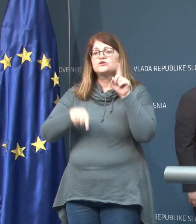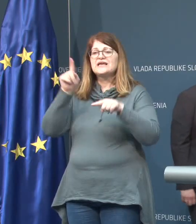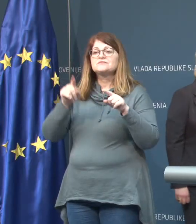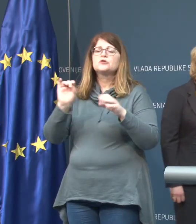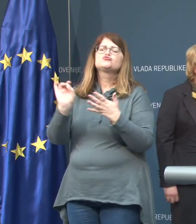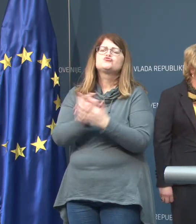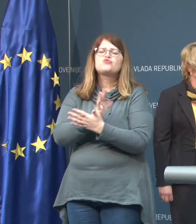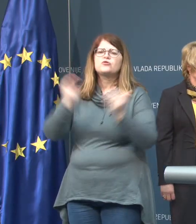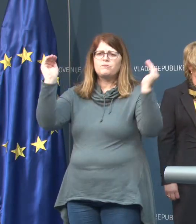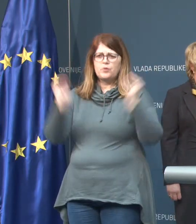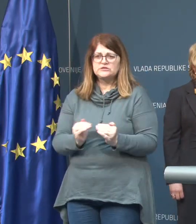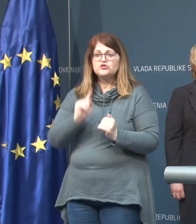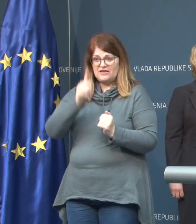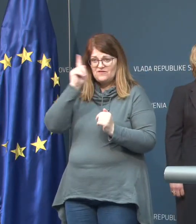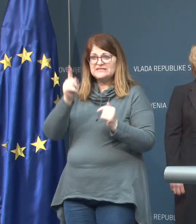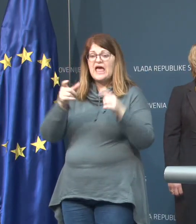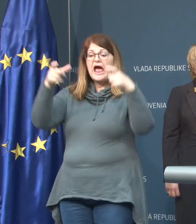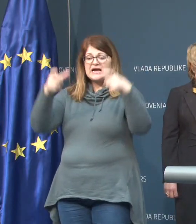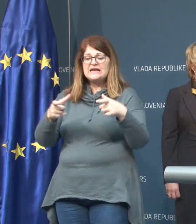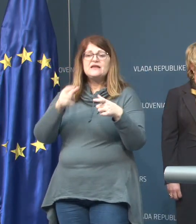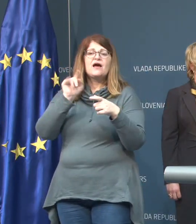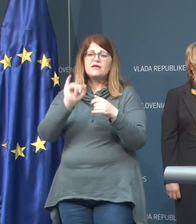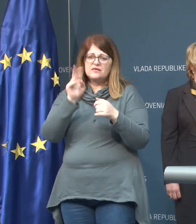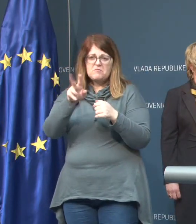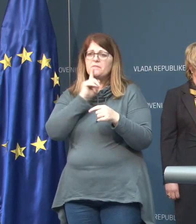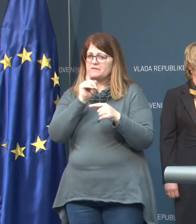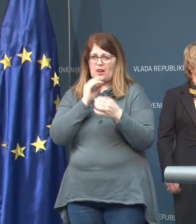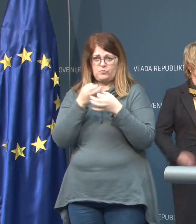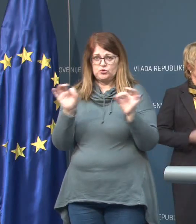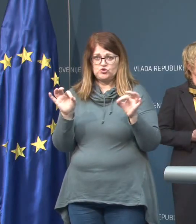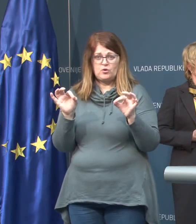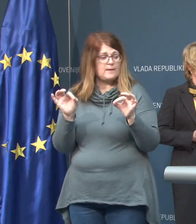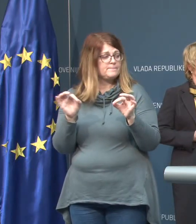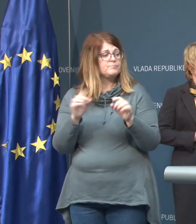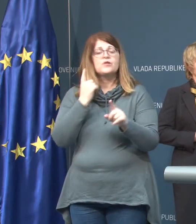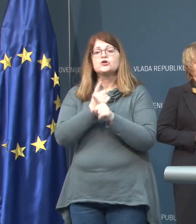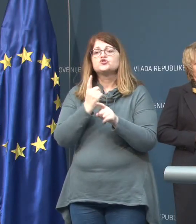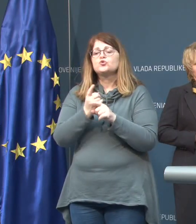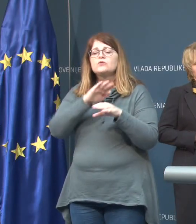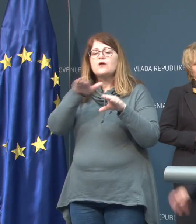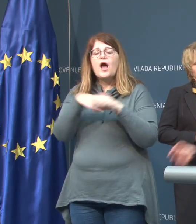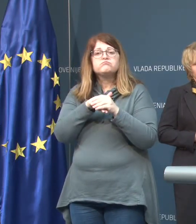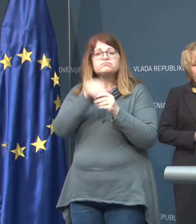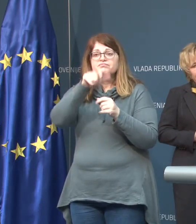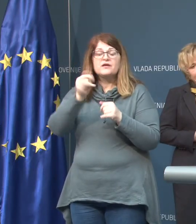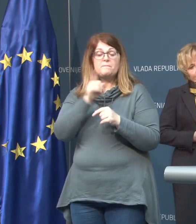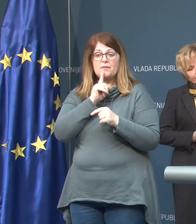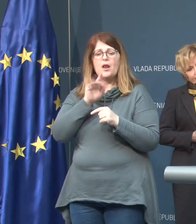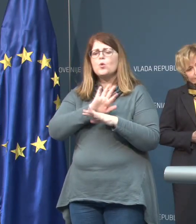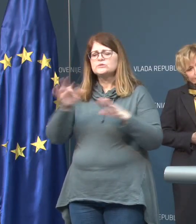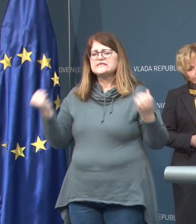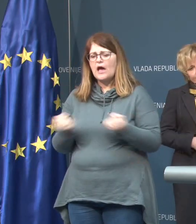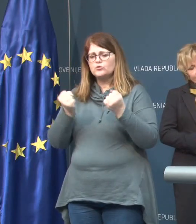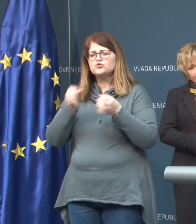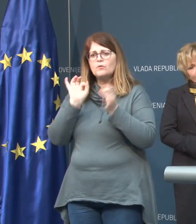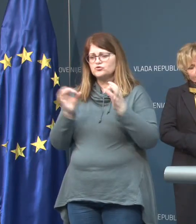poslabšale, ker veste, da klinika je prostorsko omejena. Vsekakor smo tudi kadrosko omejeni in skušamo vse aktivnosti